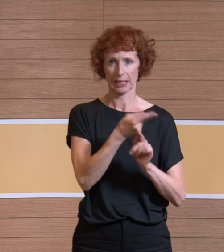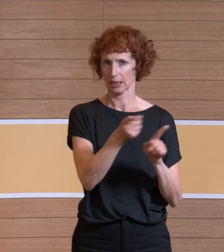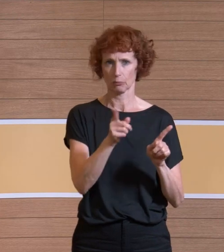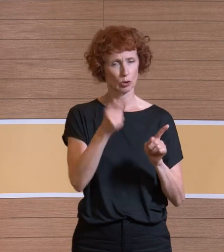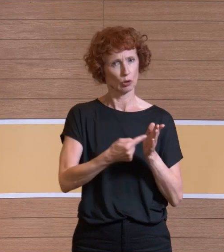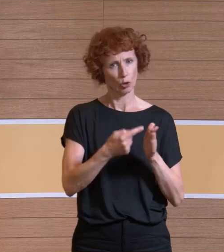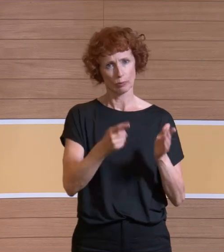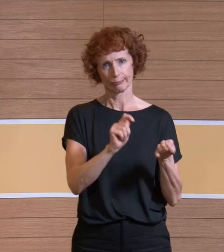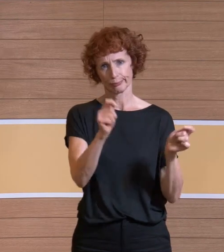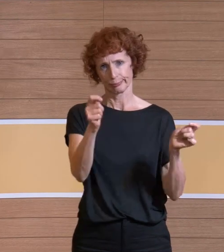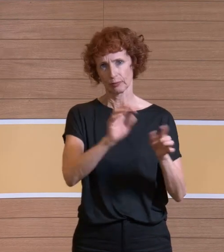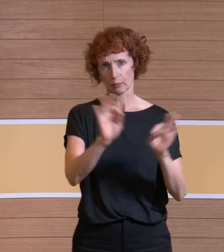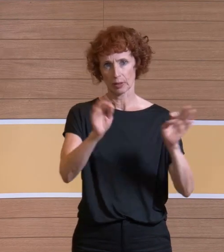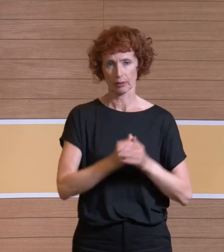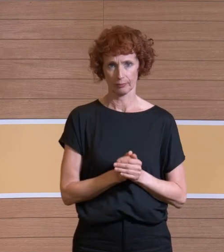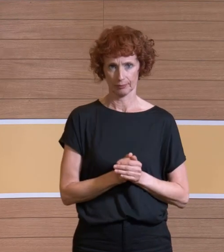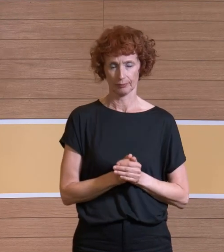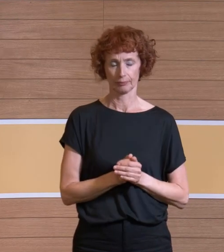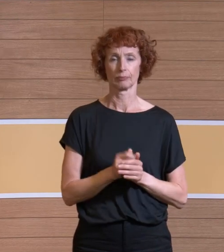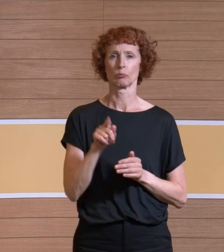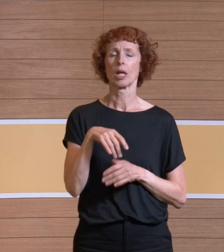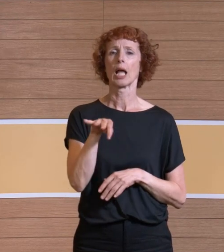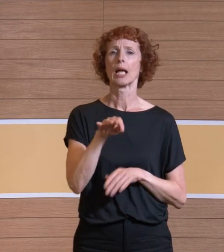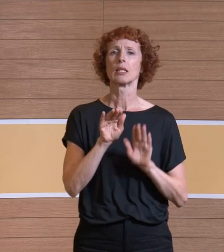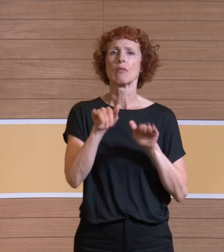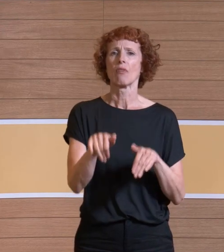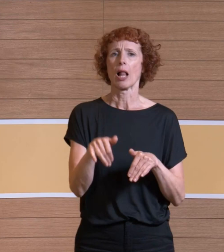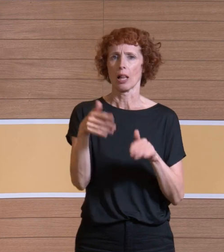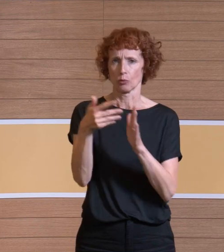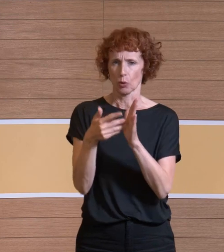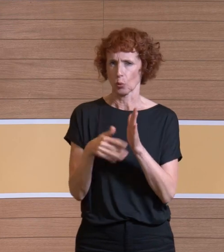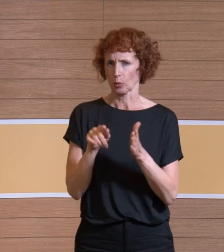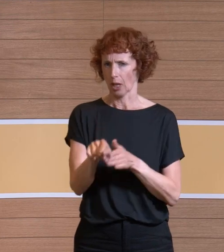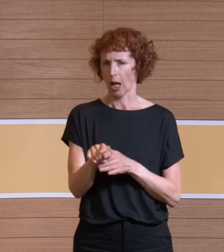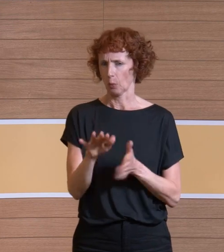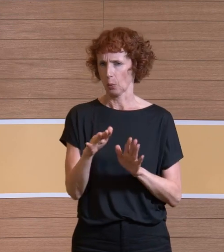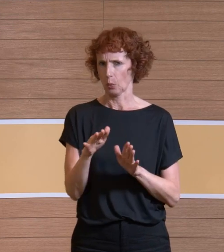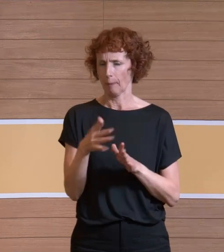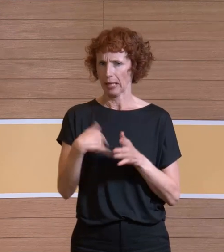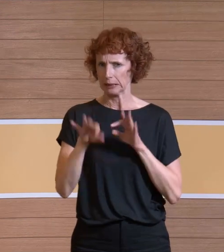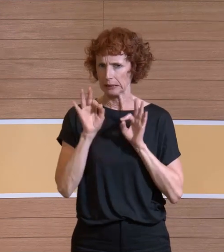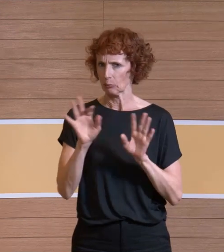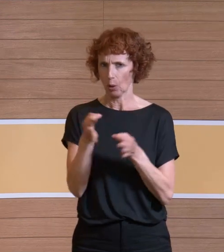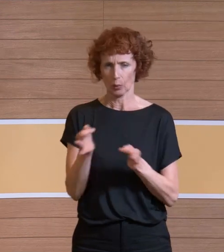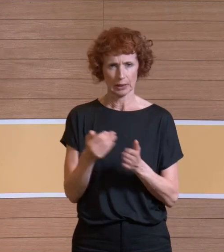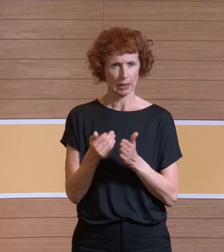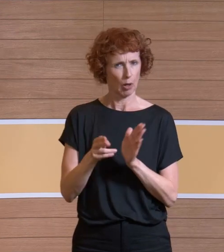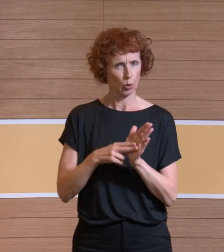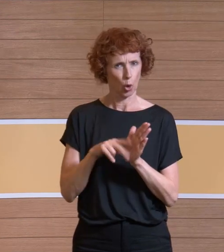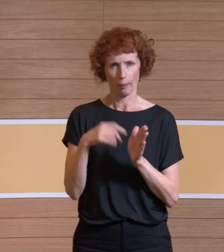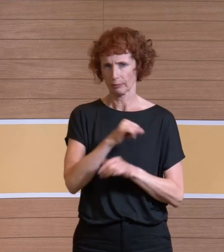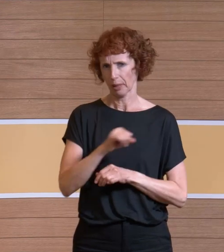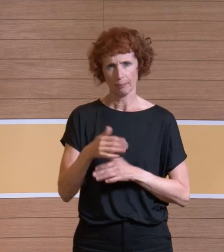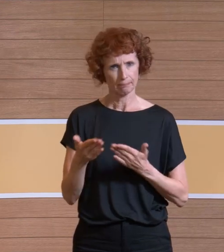Dann haben wir noch einen Einzelfalluntersuch, gehe ich jetzt nicht darauf ein, wo wir vermuten, da gab es eine Norm zu, die aus unserer Sicht auch nicht eingehalten